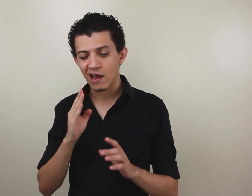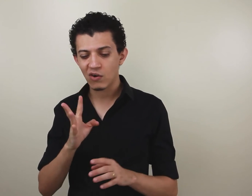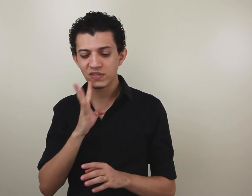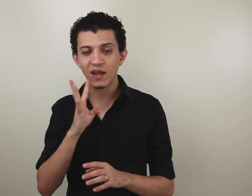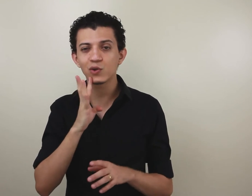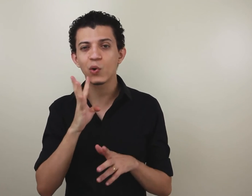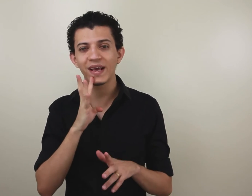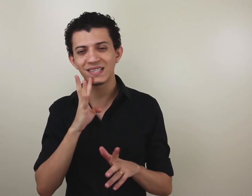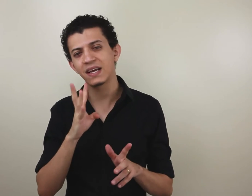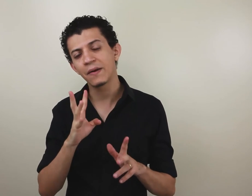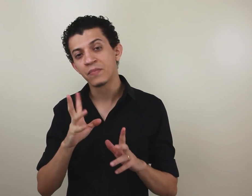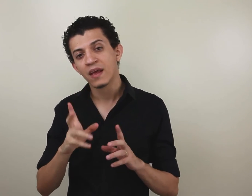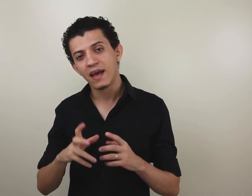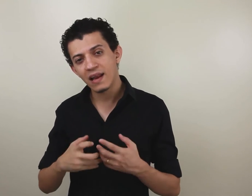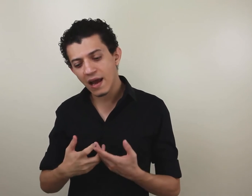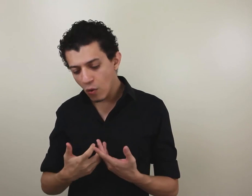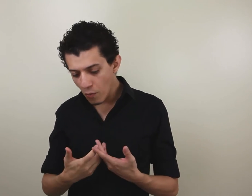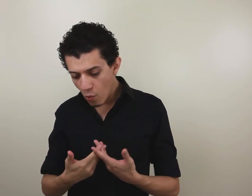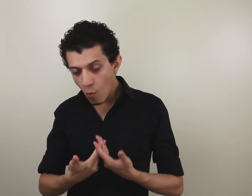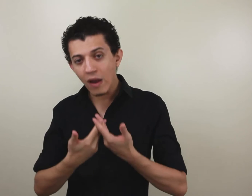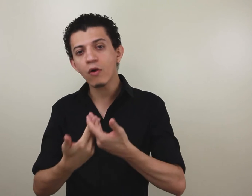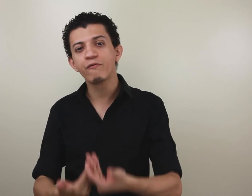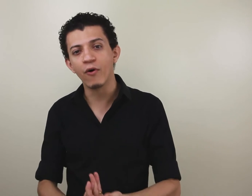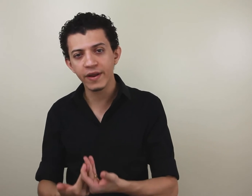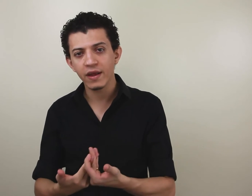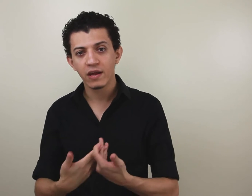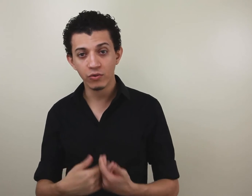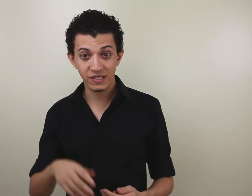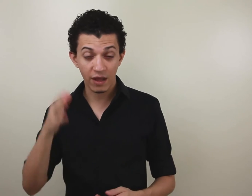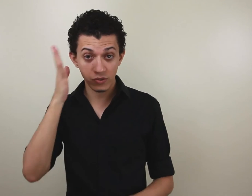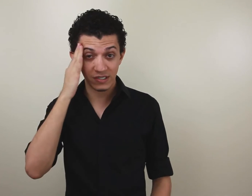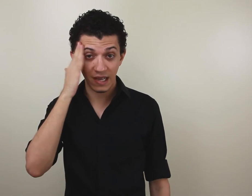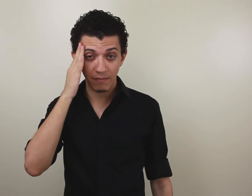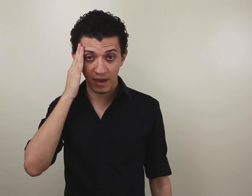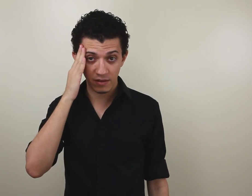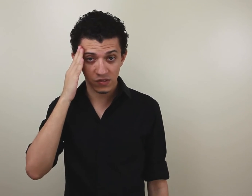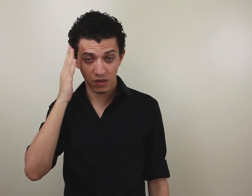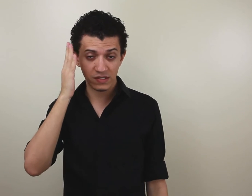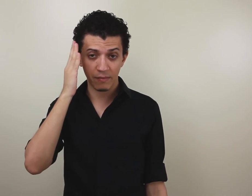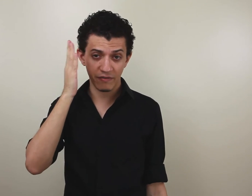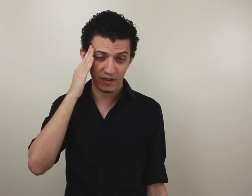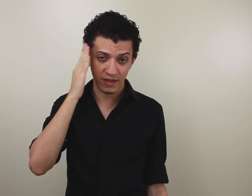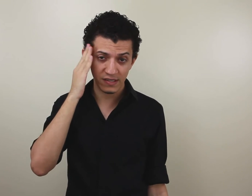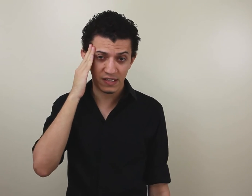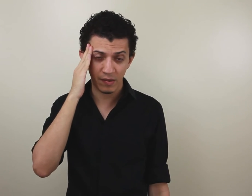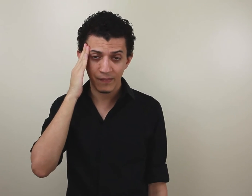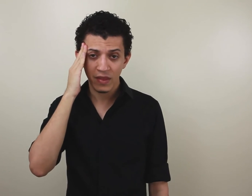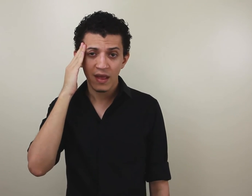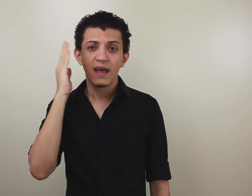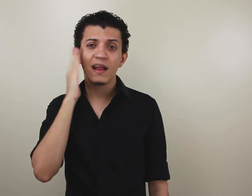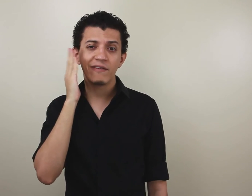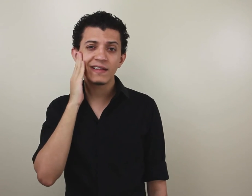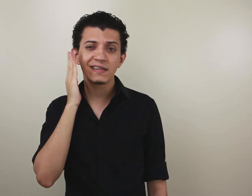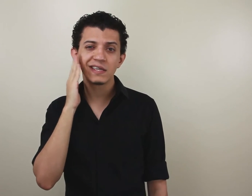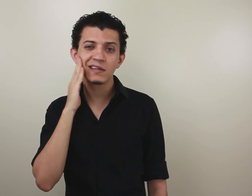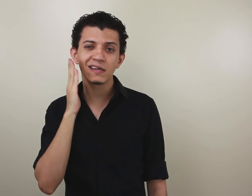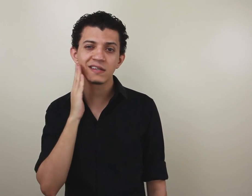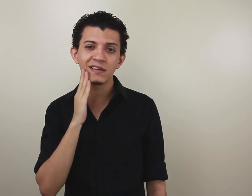o sinal de conhecer, ele é como um alofone do sinal de saber. Então, o sinal de saber é feito aqui em cima. Ele vai descendo, descendo,